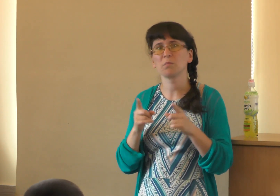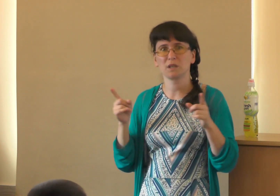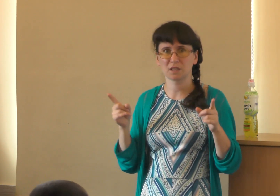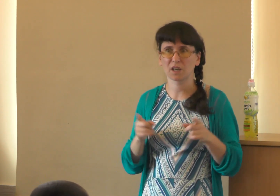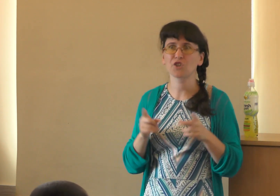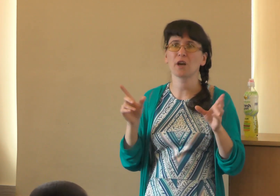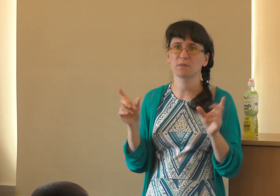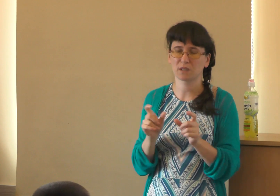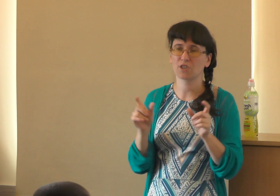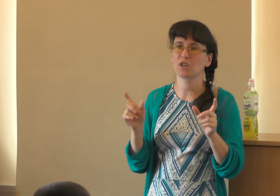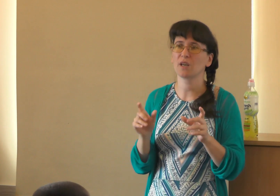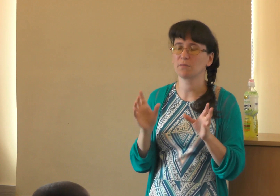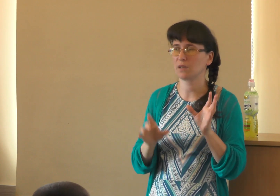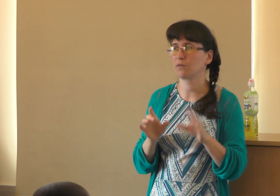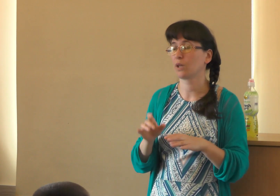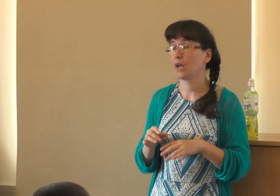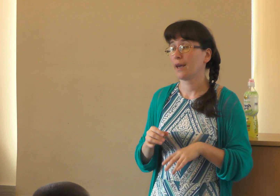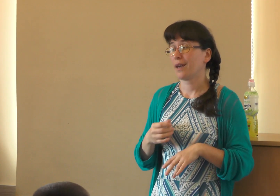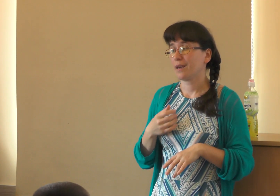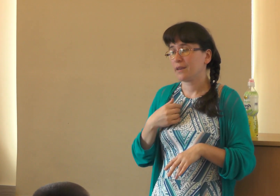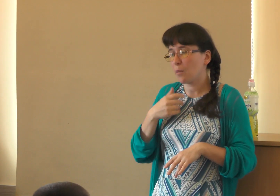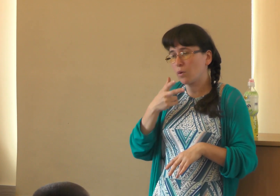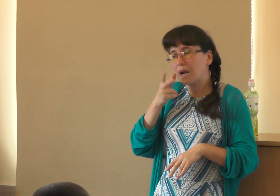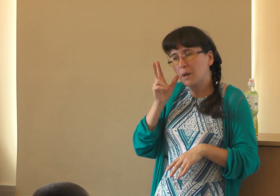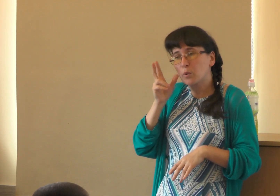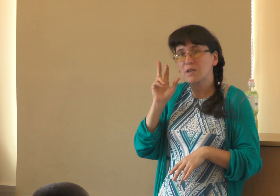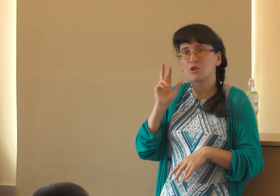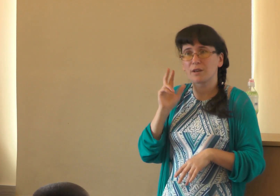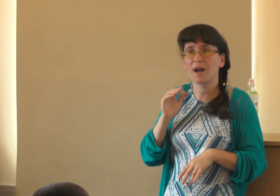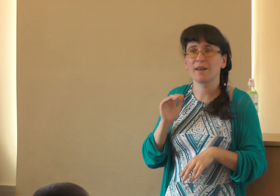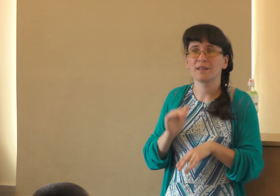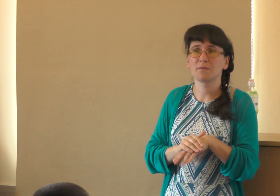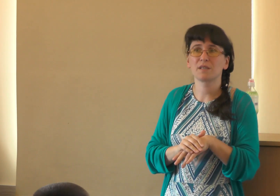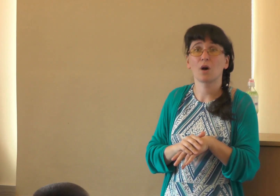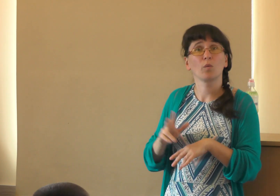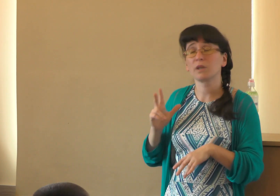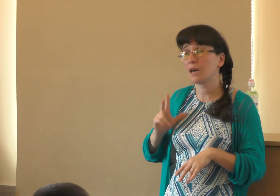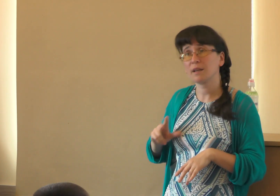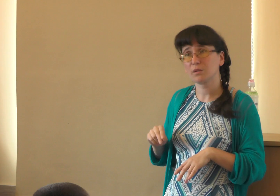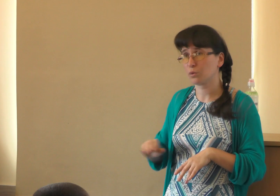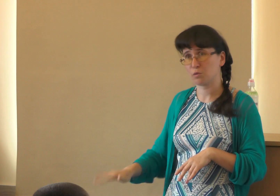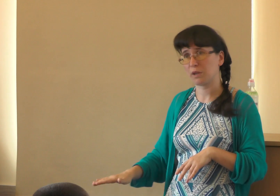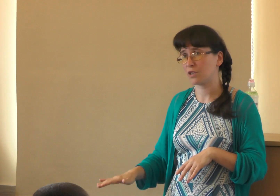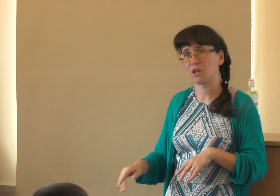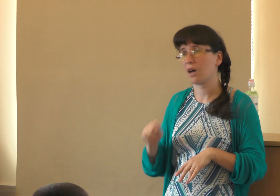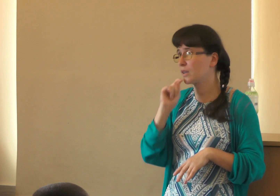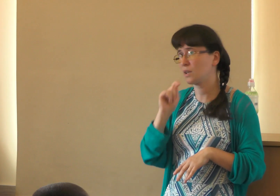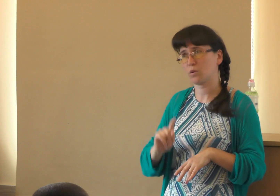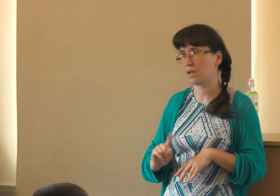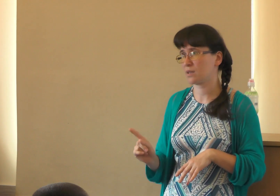мы их сокращаем, сокращаем. И я буквально позавчера, я заметила, у меня дочь младшая, она на Украинской